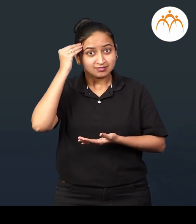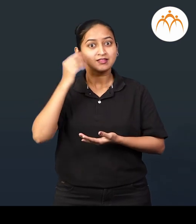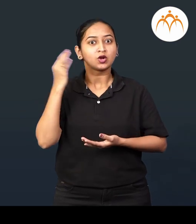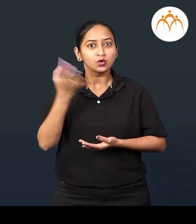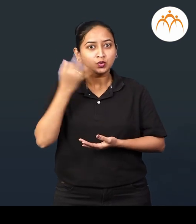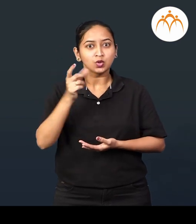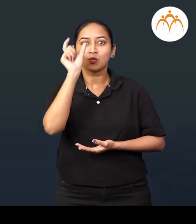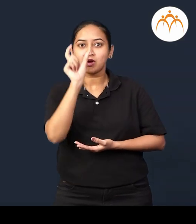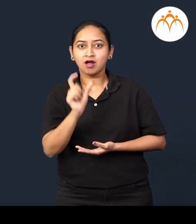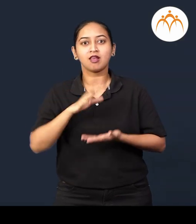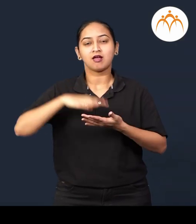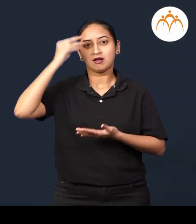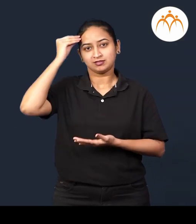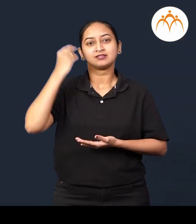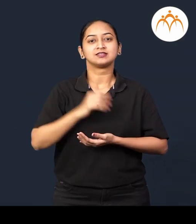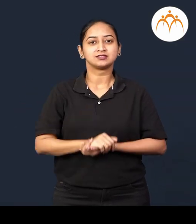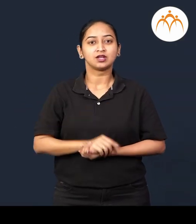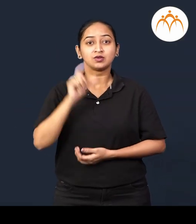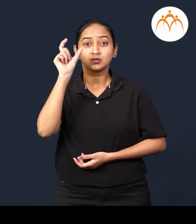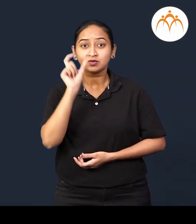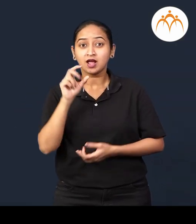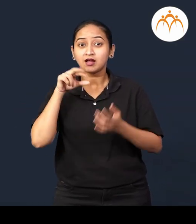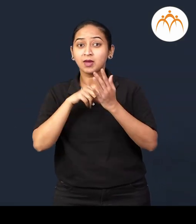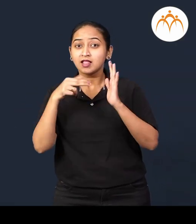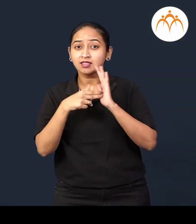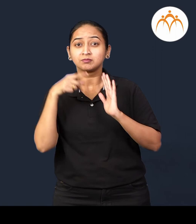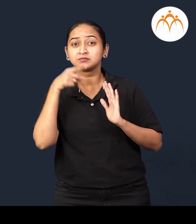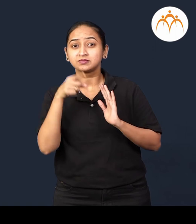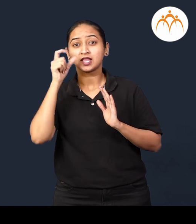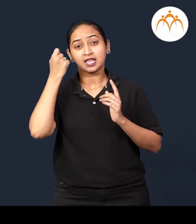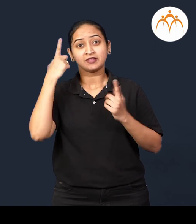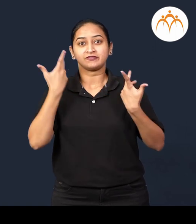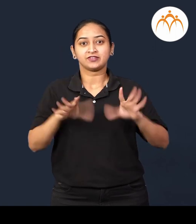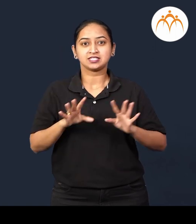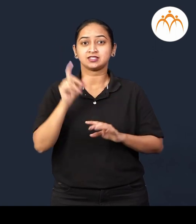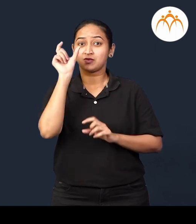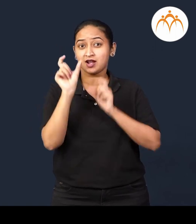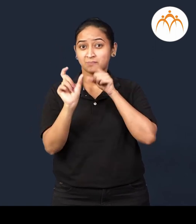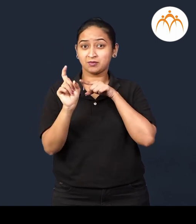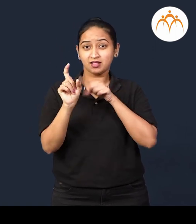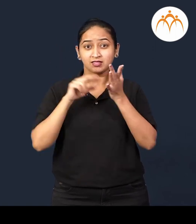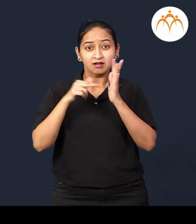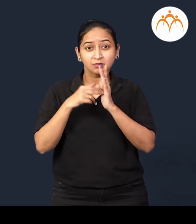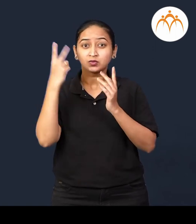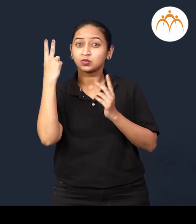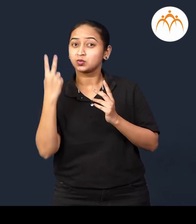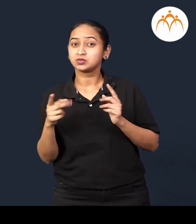खूप नविन शब्द, शब्दांचे आर्थ, एकाच आर्थाचे अनेक शब्द,